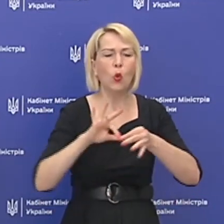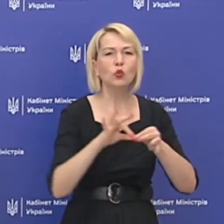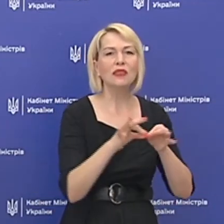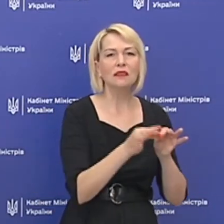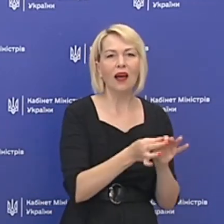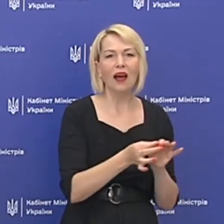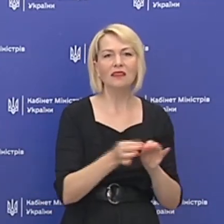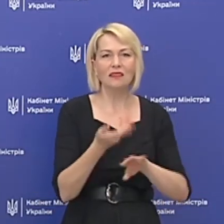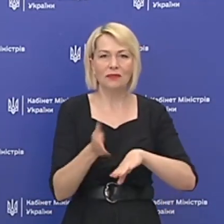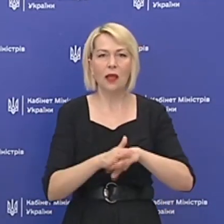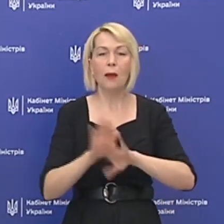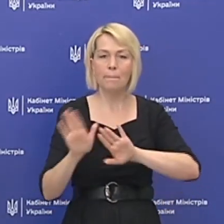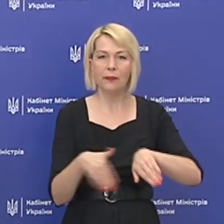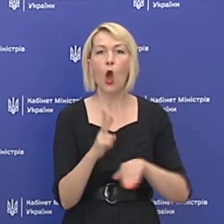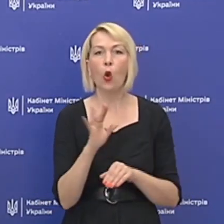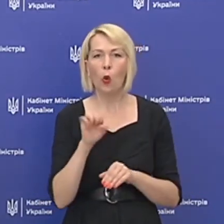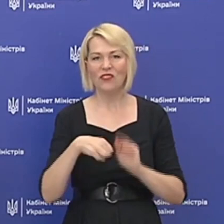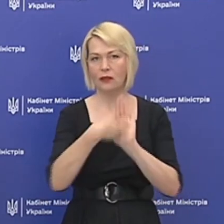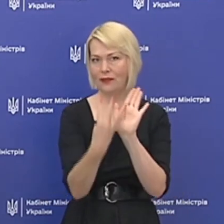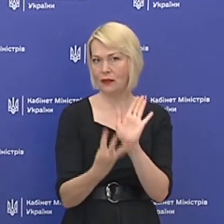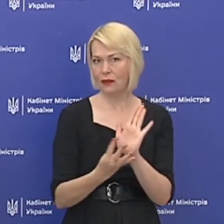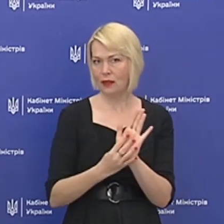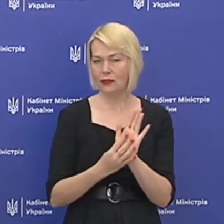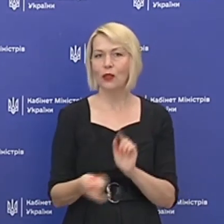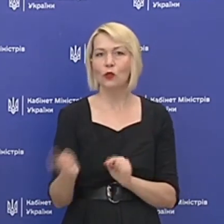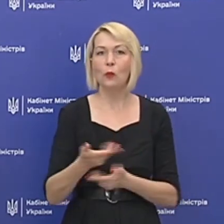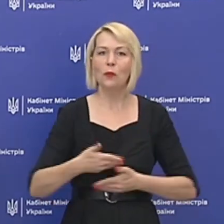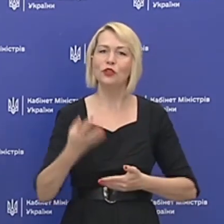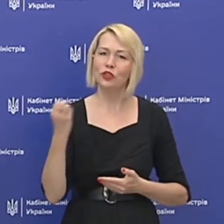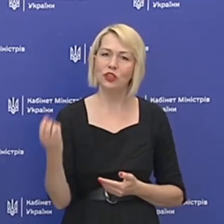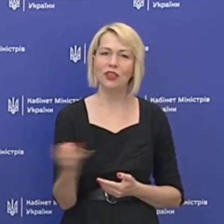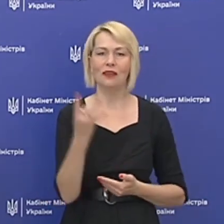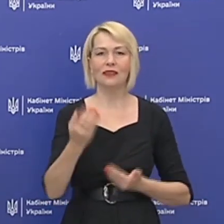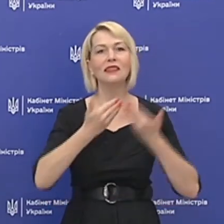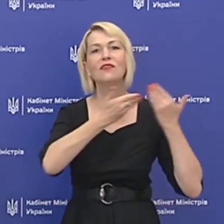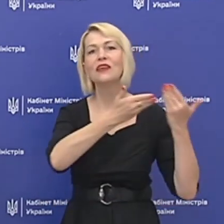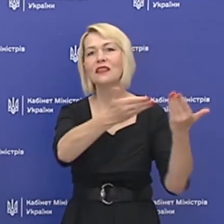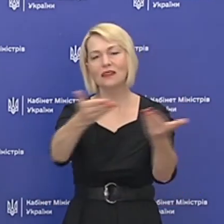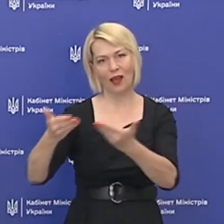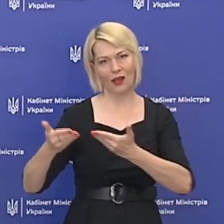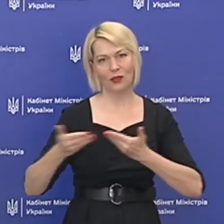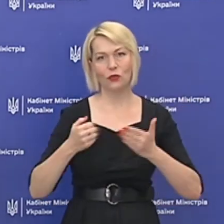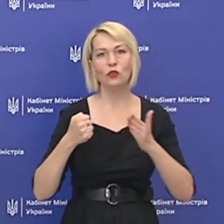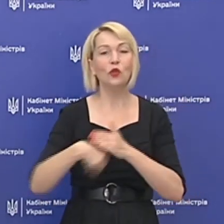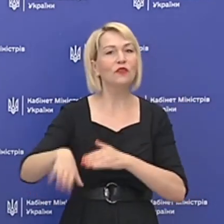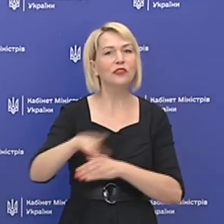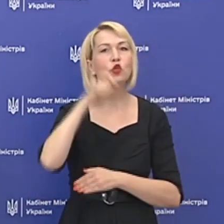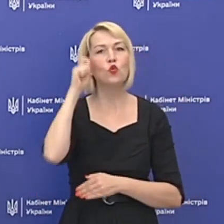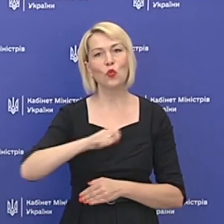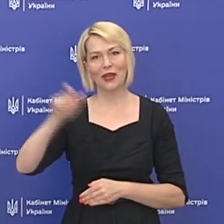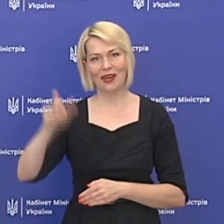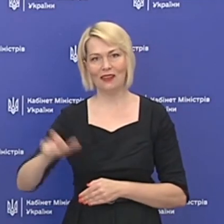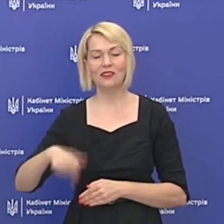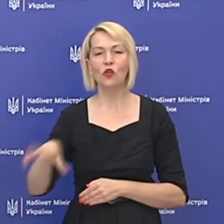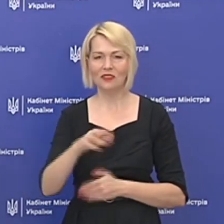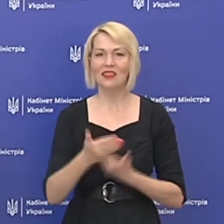від COVID-19. Тому я ще раз звертаюся до всіх українців, до